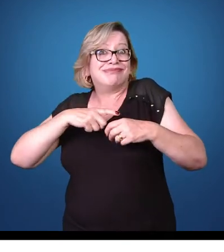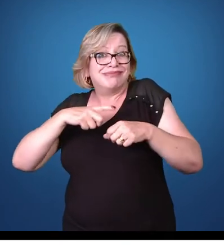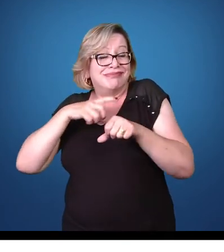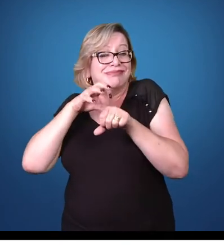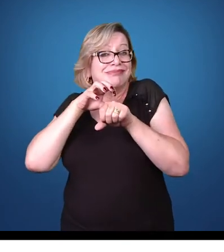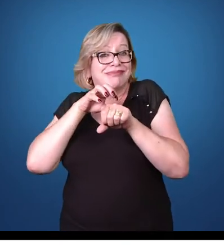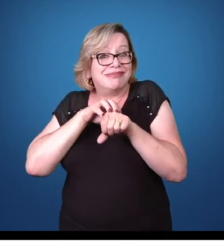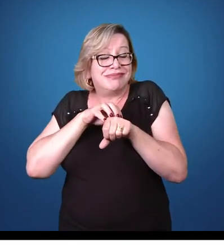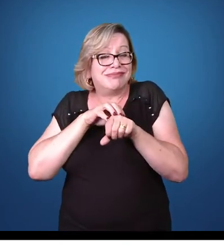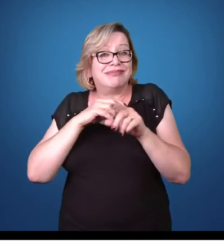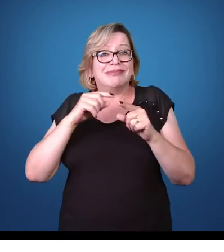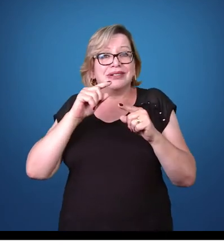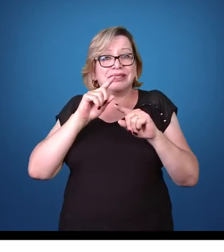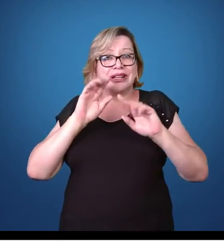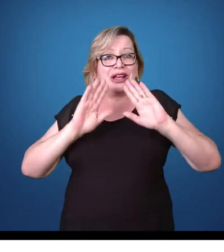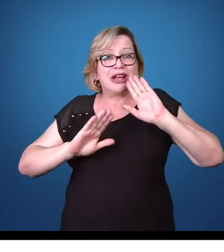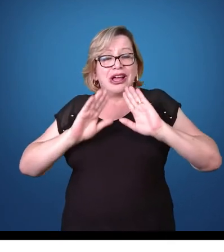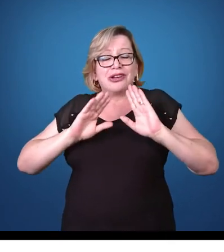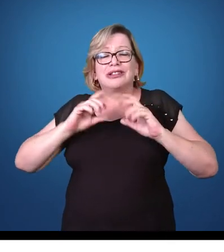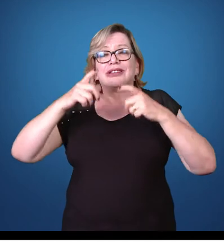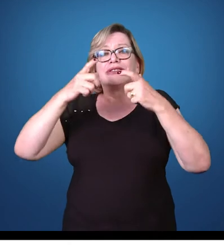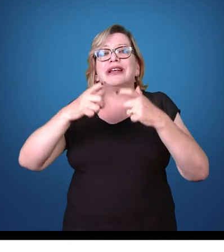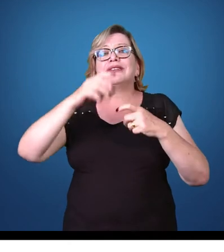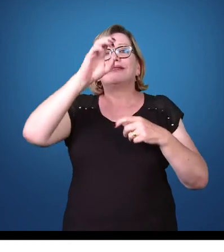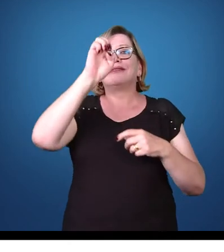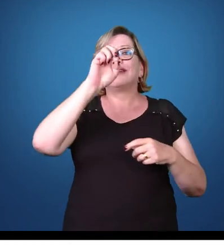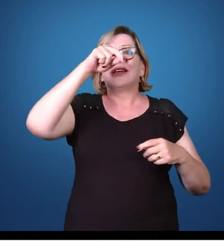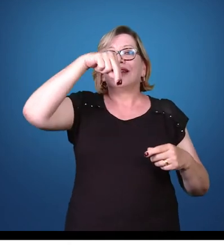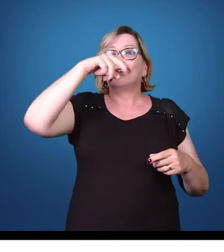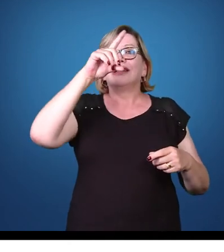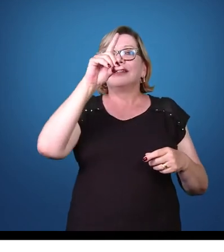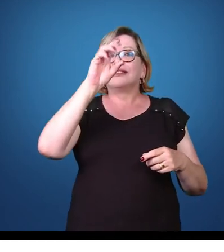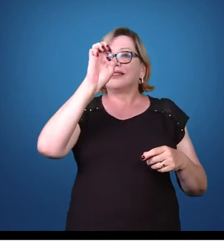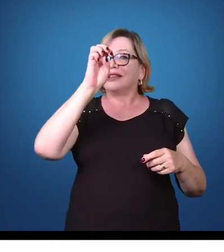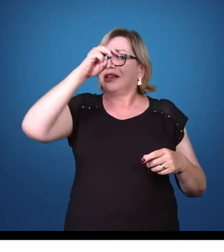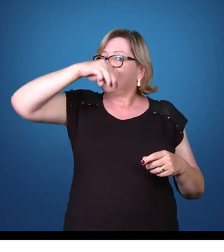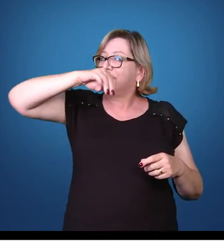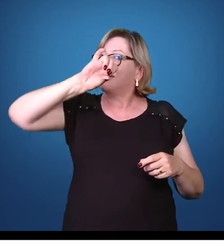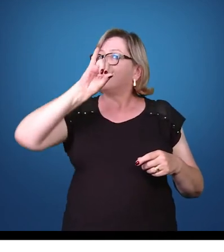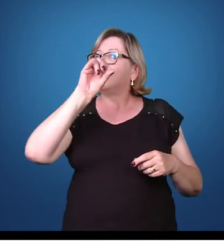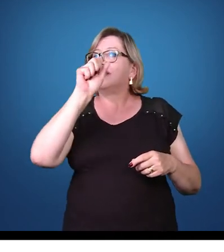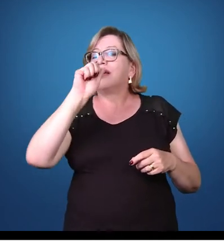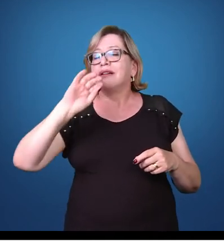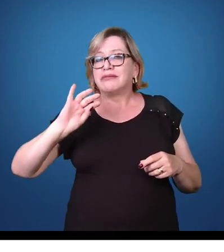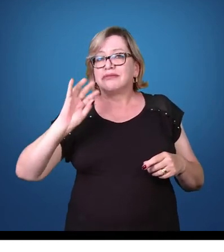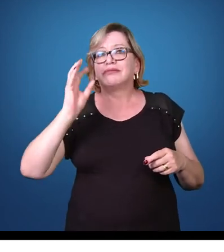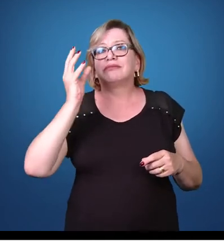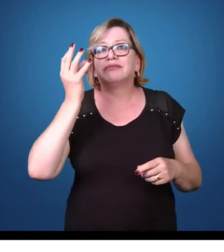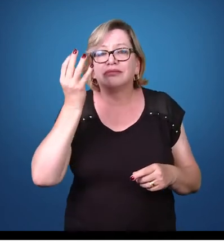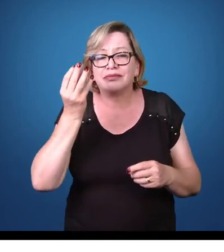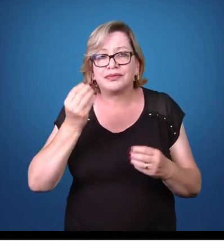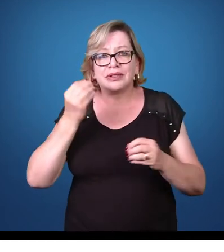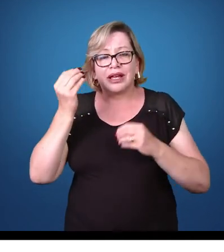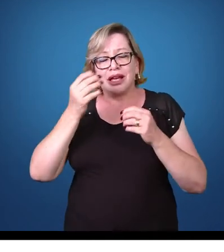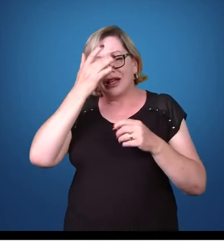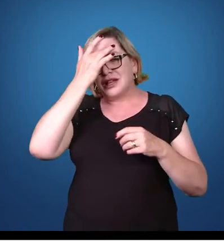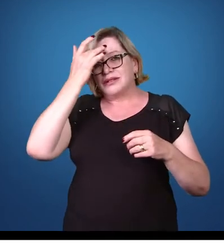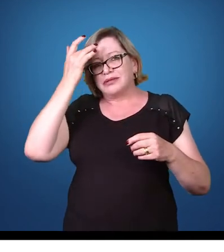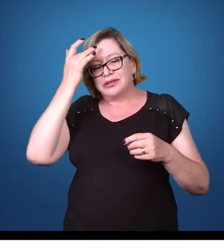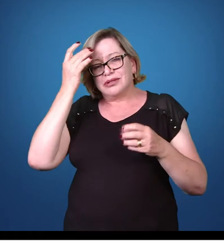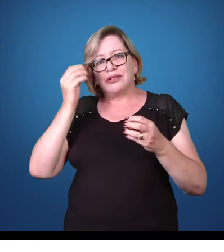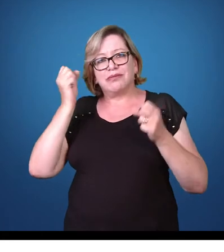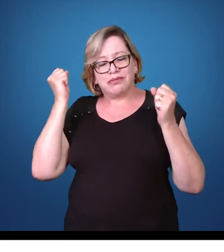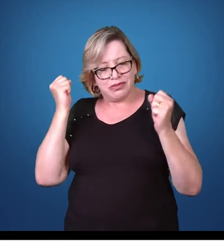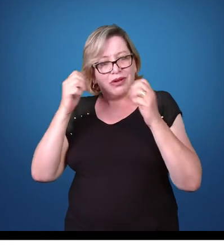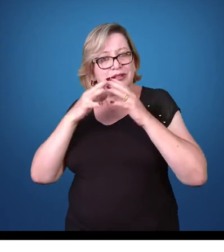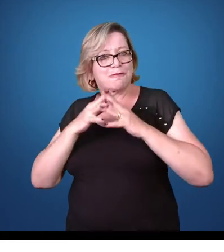parasita. É muito decorrente em regiões endêmicas desse tipo de, dessa espécie, desse parasita. A pessoa pode ter